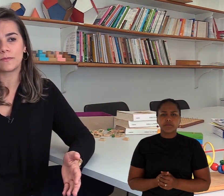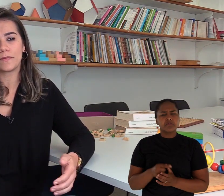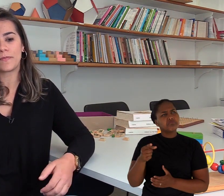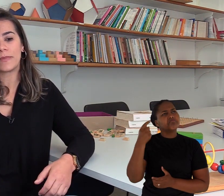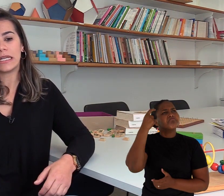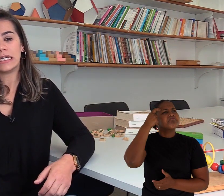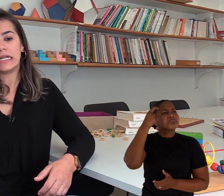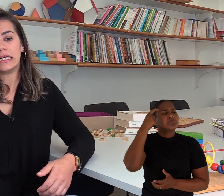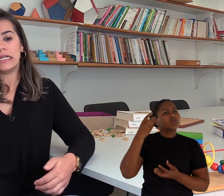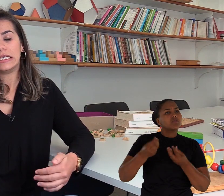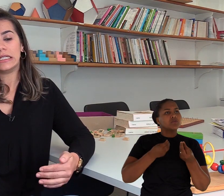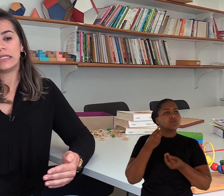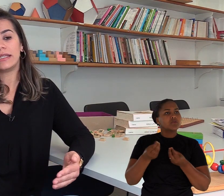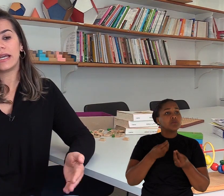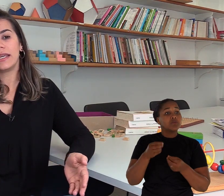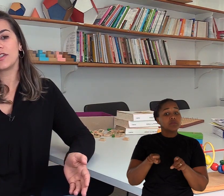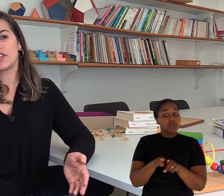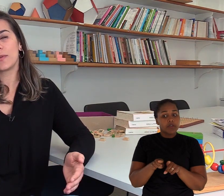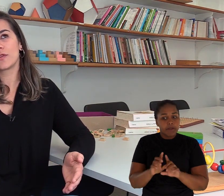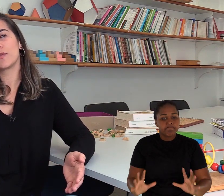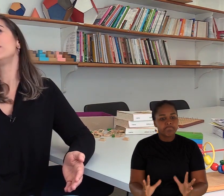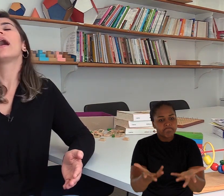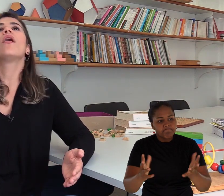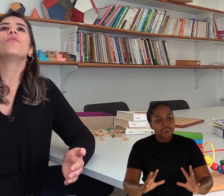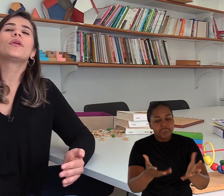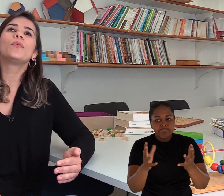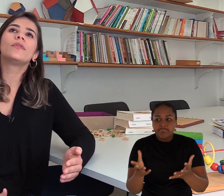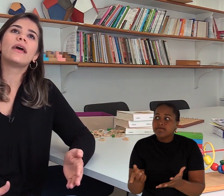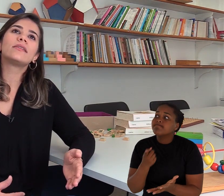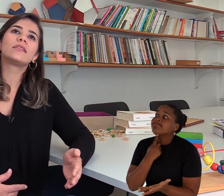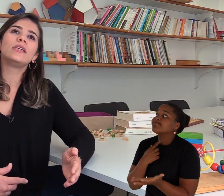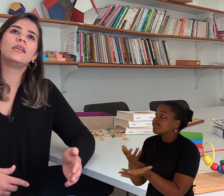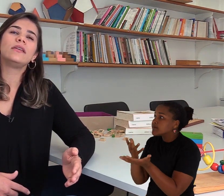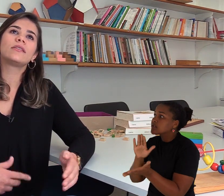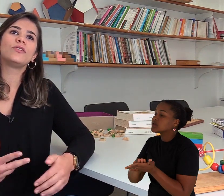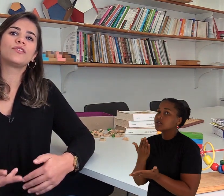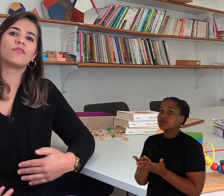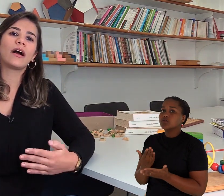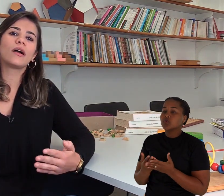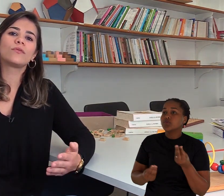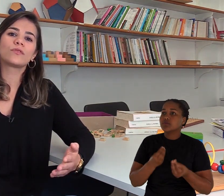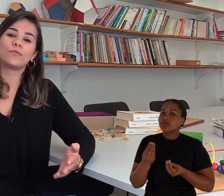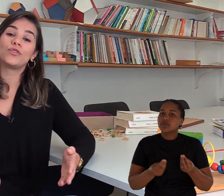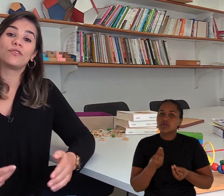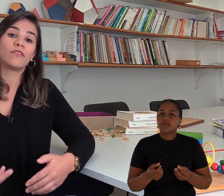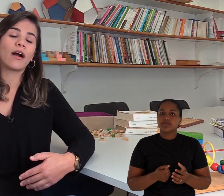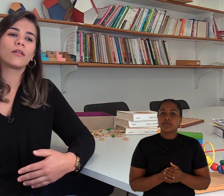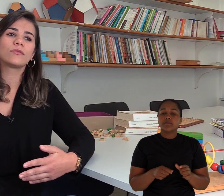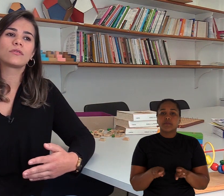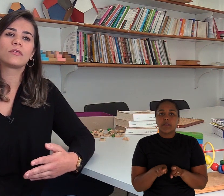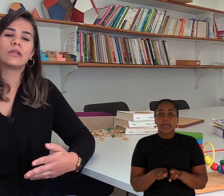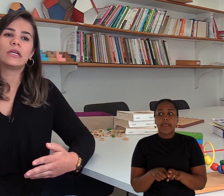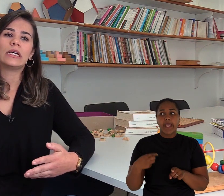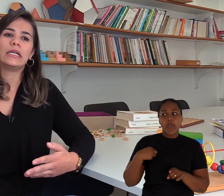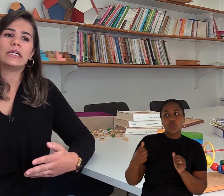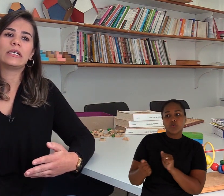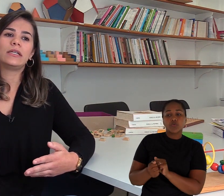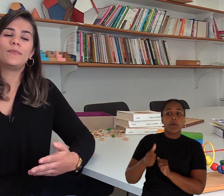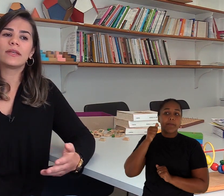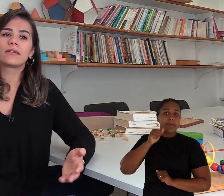alunos. Daí a gente pensou em algo que pudesse incentivá-los, motivá-los,